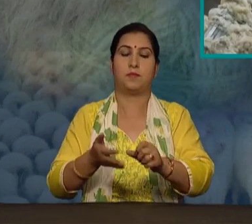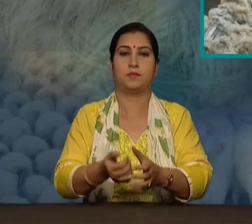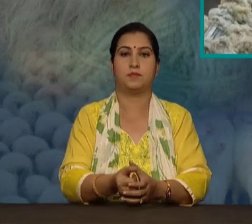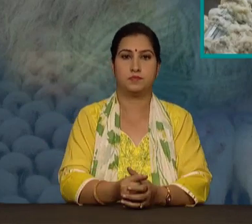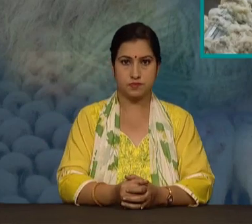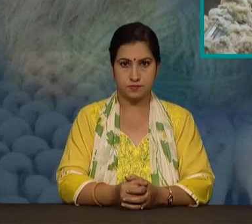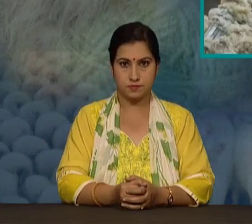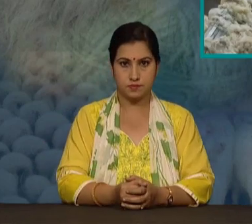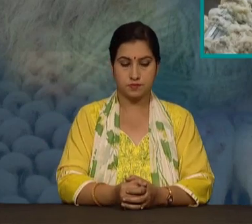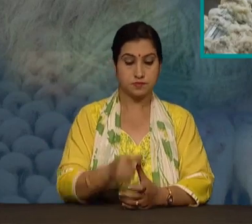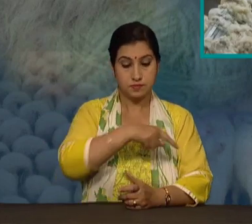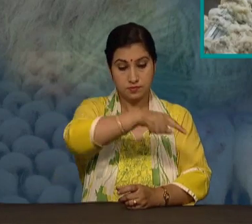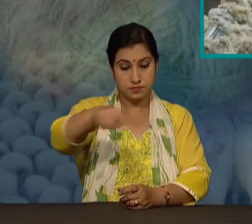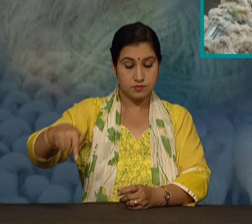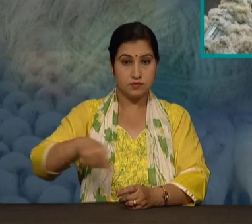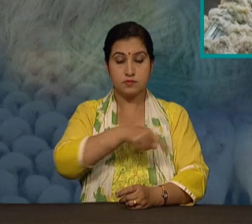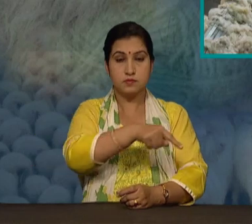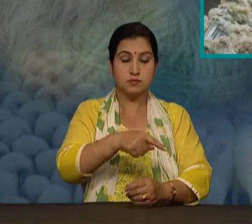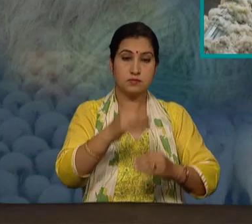यहाँ प्रक्रिया कहीं चरणों में होती है